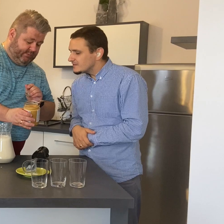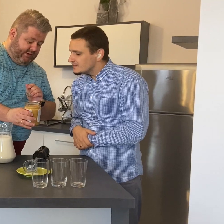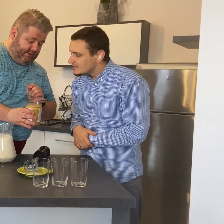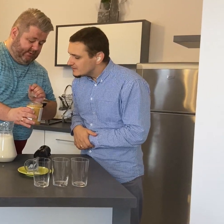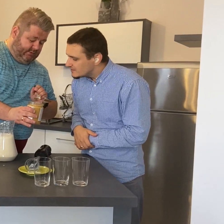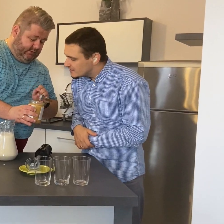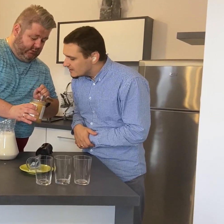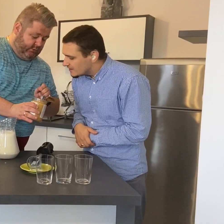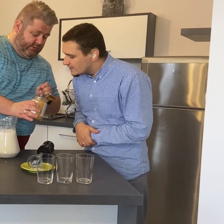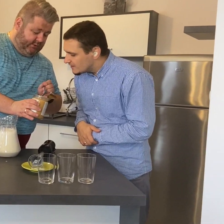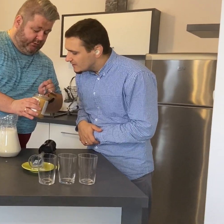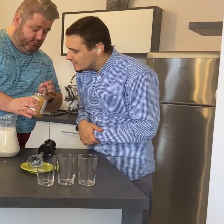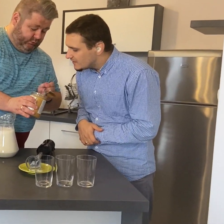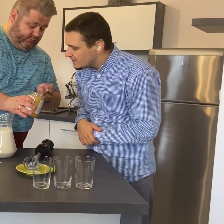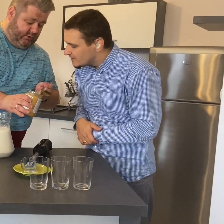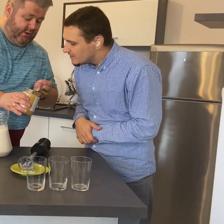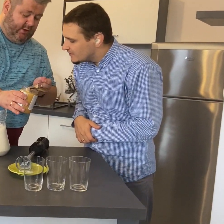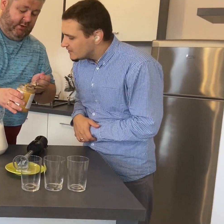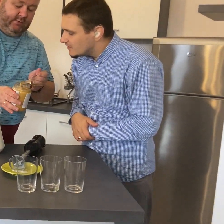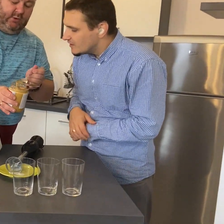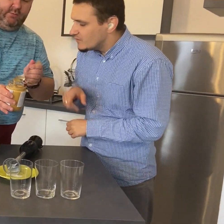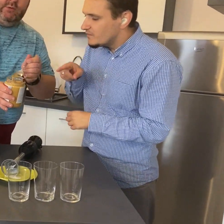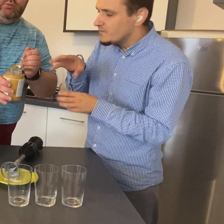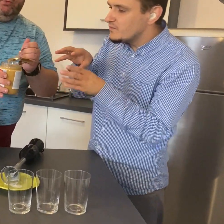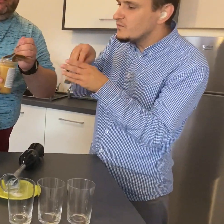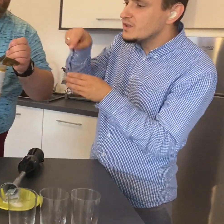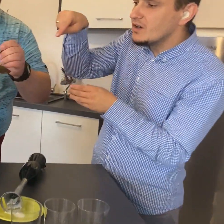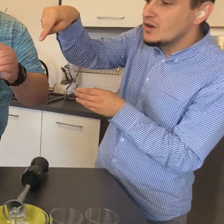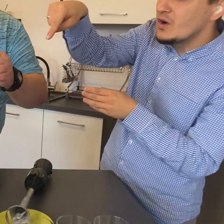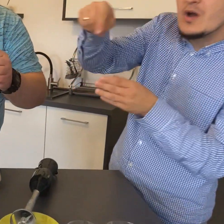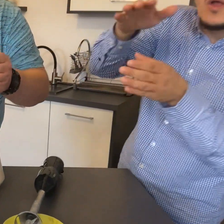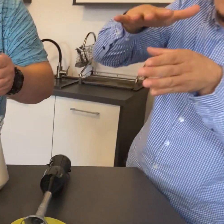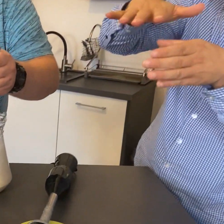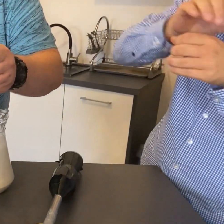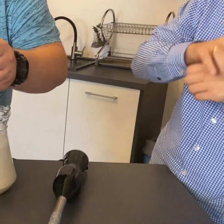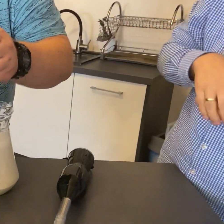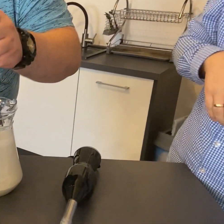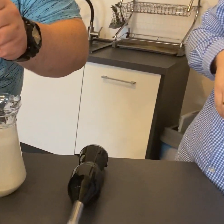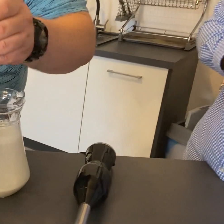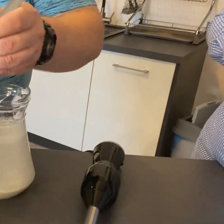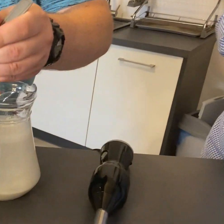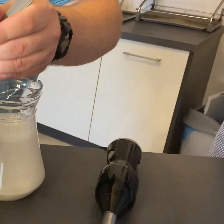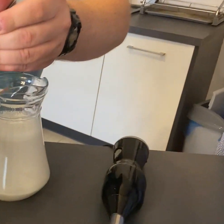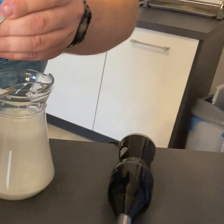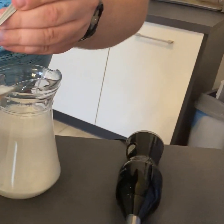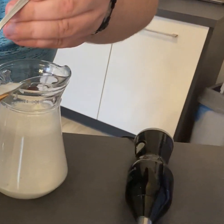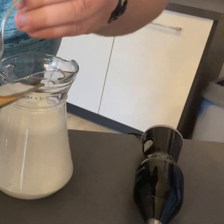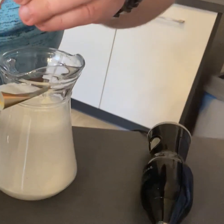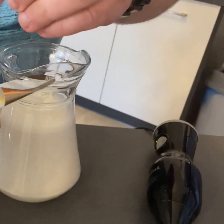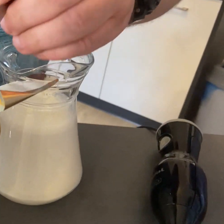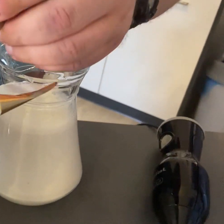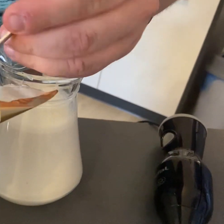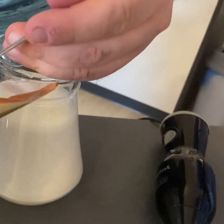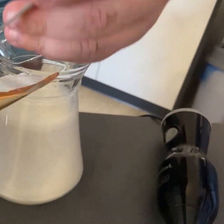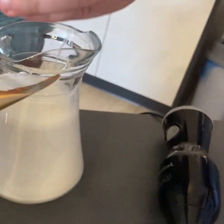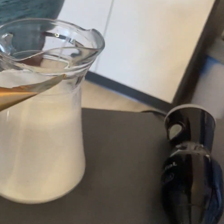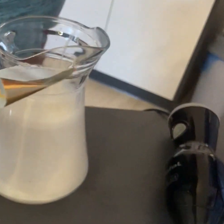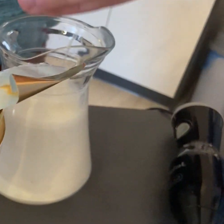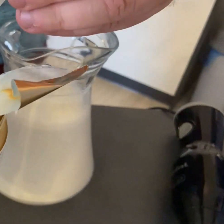zdrowy tłuszcz, który powstaje nam z orzechów ziemnych. Ale to trzeba